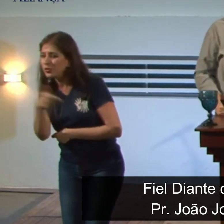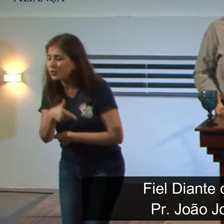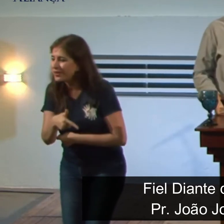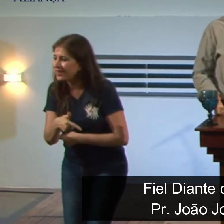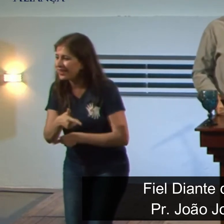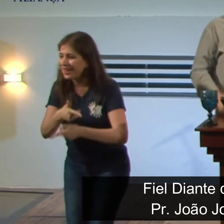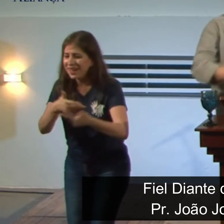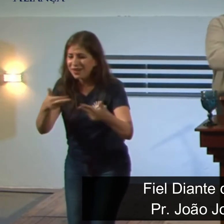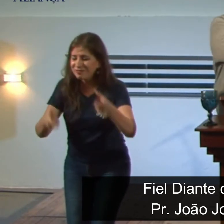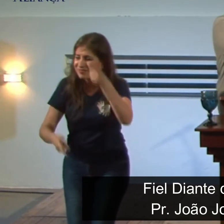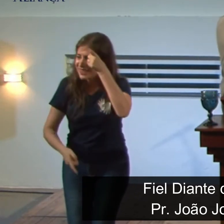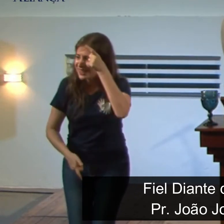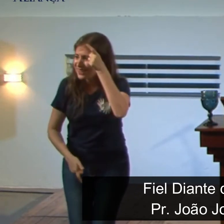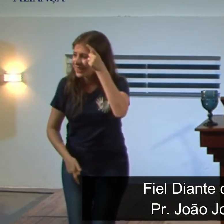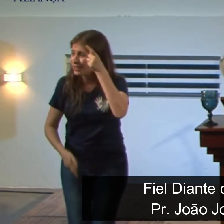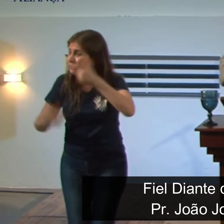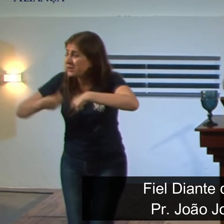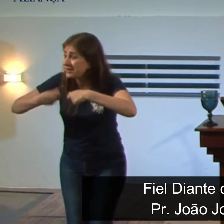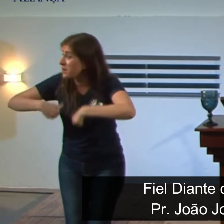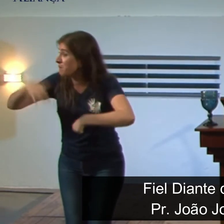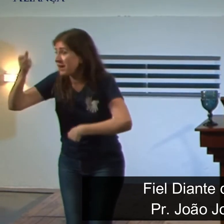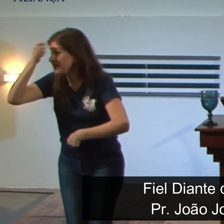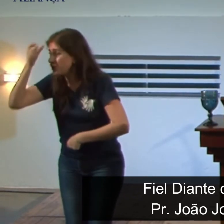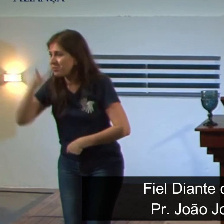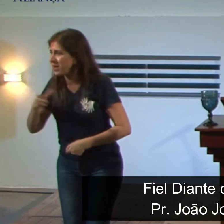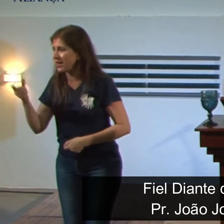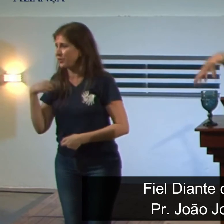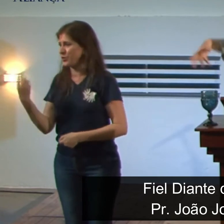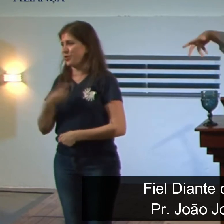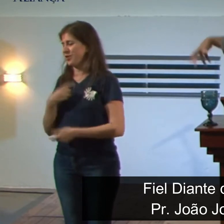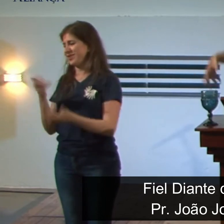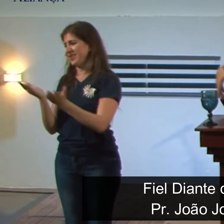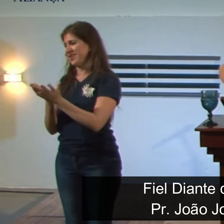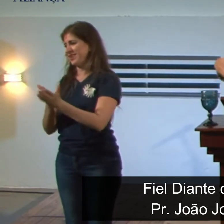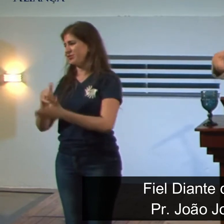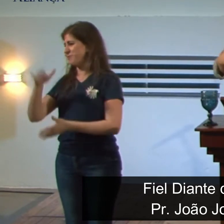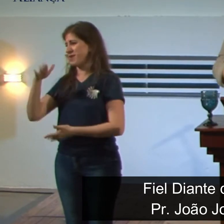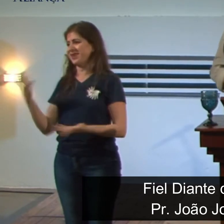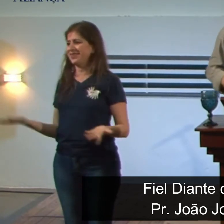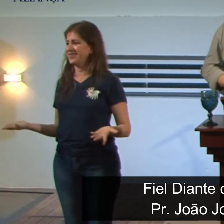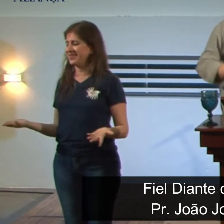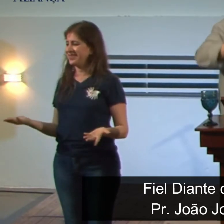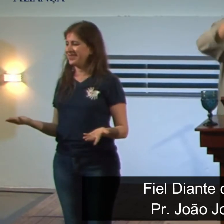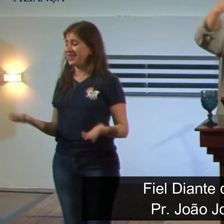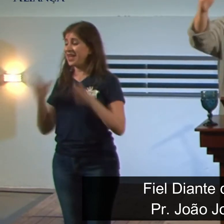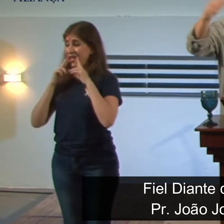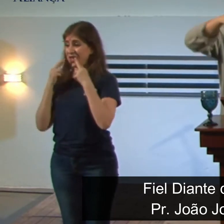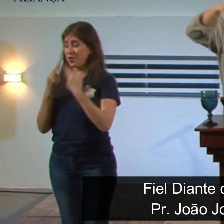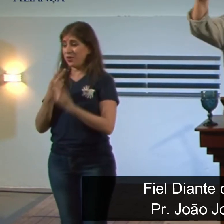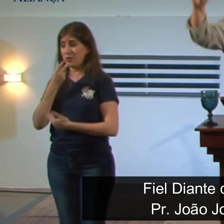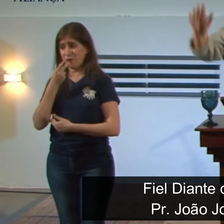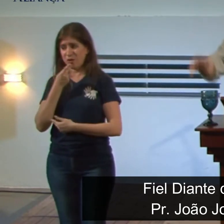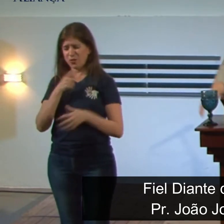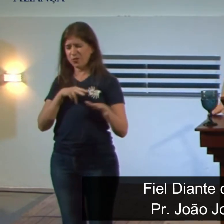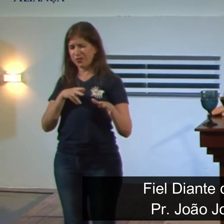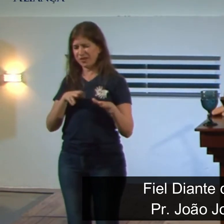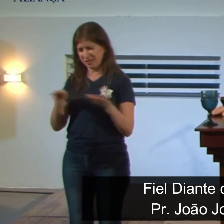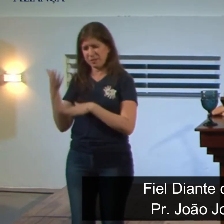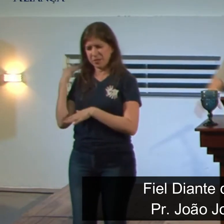nós e nós ouvimos aqui essa semana numa reunião aqui alguém compartilhando que tem uma mulher aí